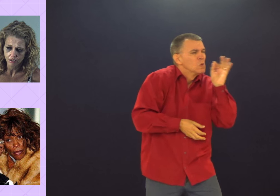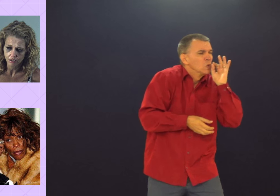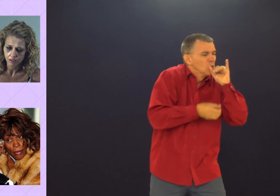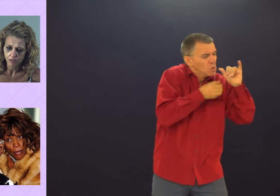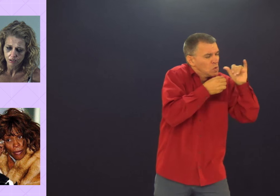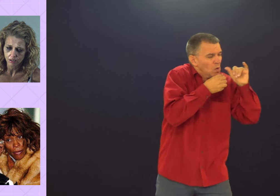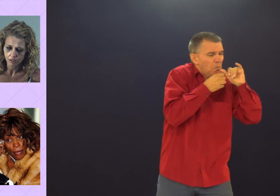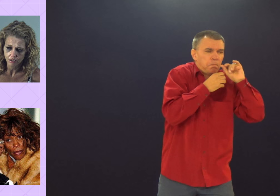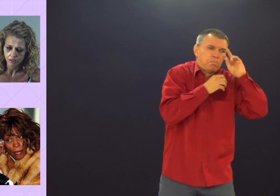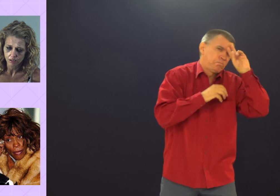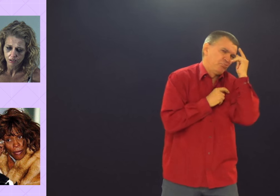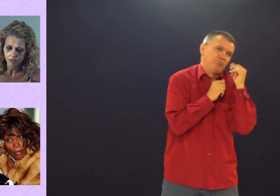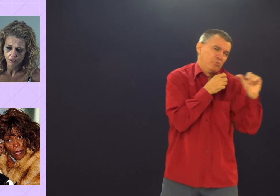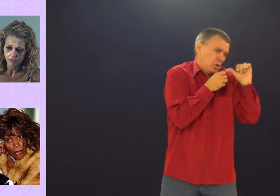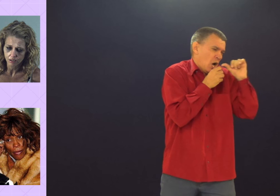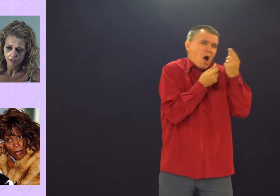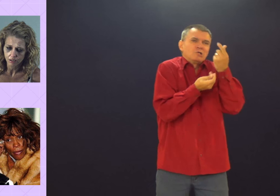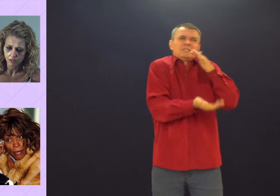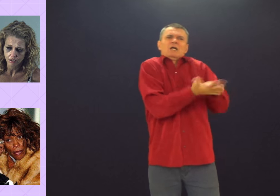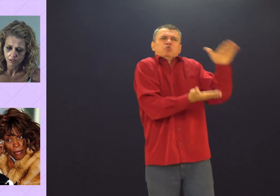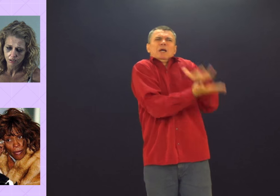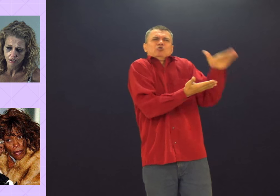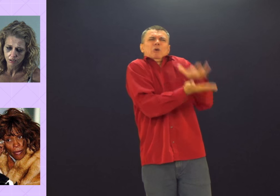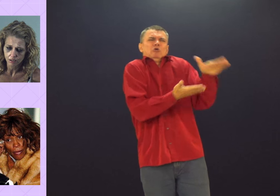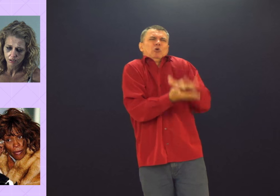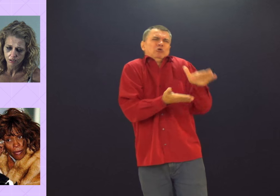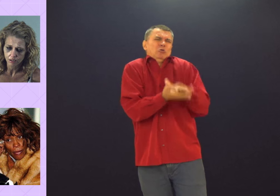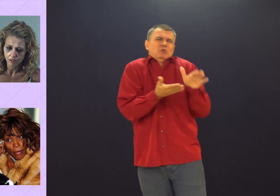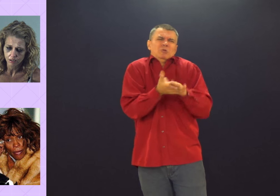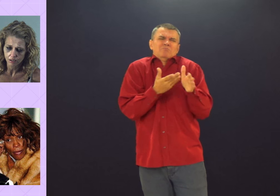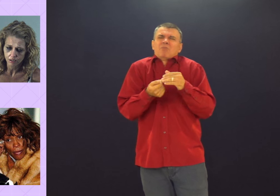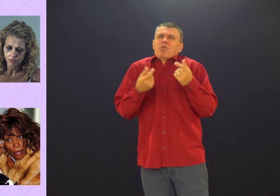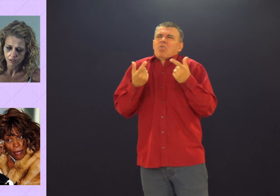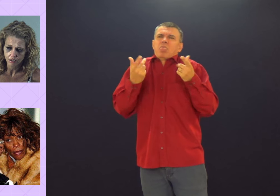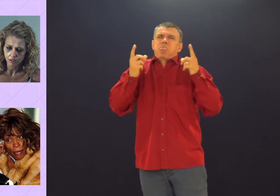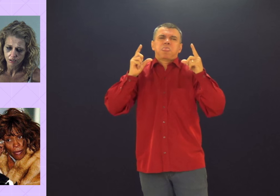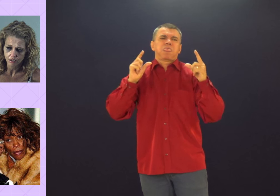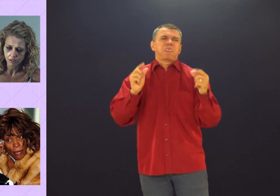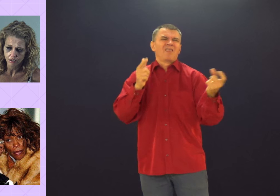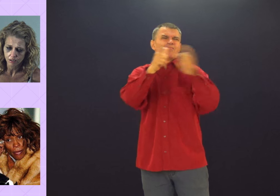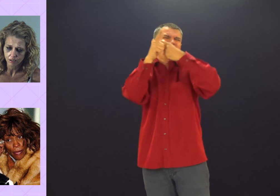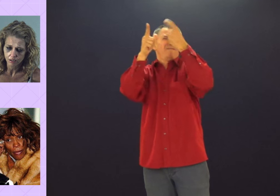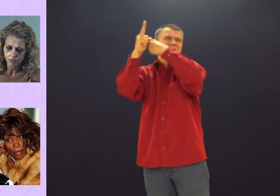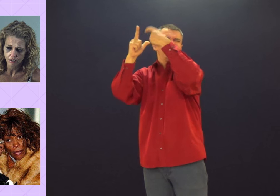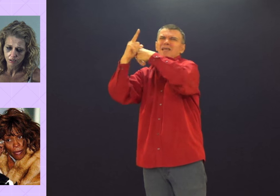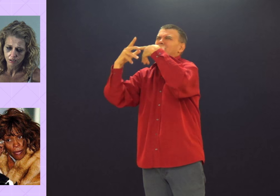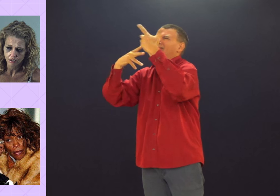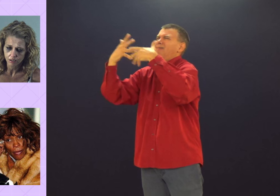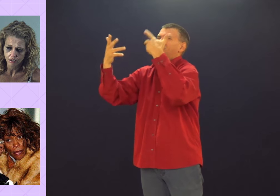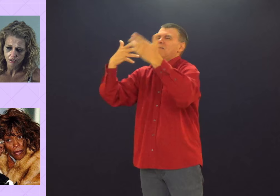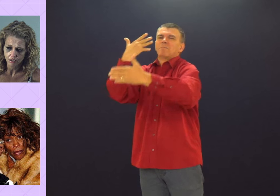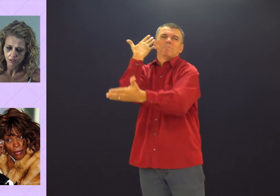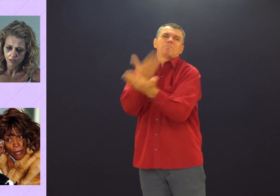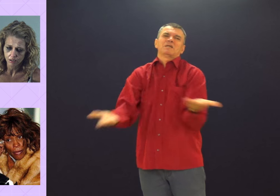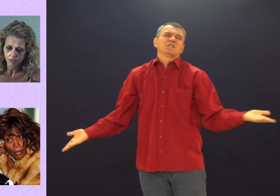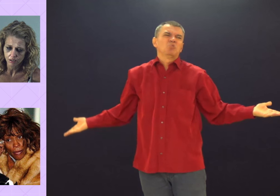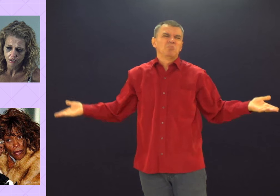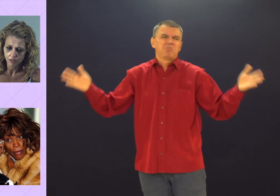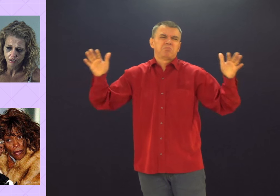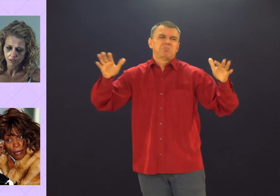foi atraída o quê? Pelas drogas. E aí gastou tudo. Começou a gastar tudo. Tudo. tinha. Começou a se embolar.